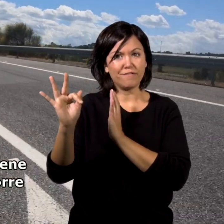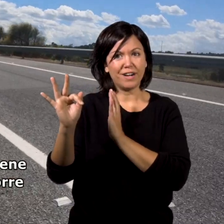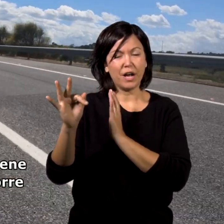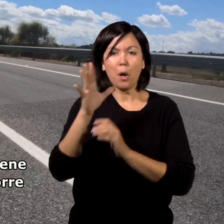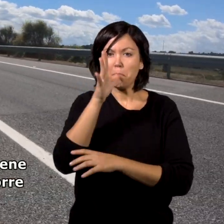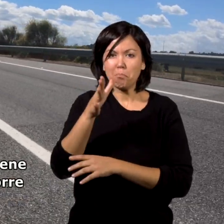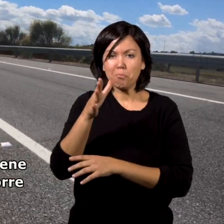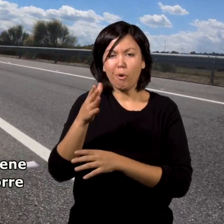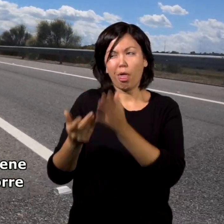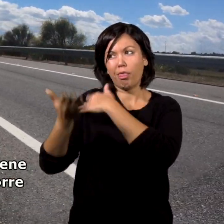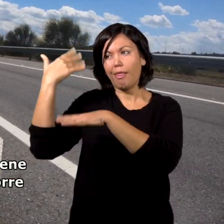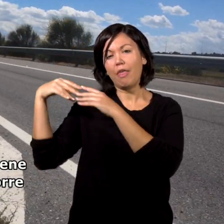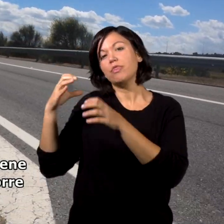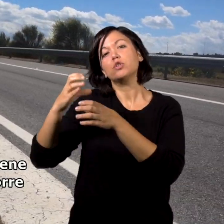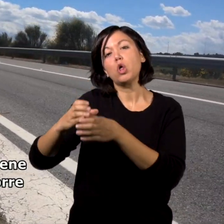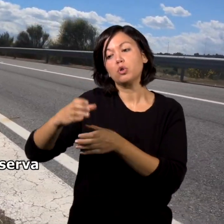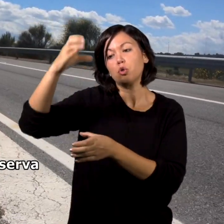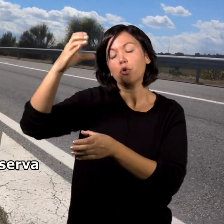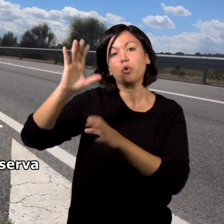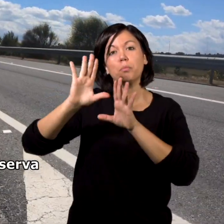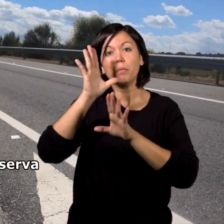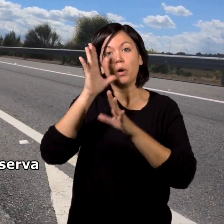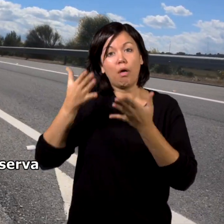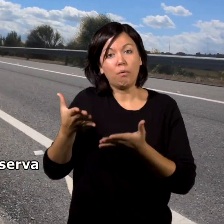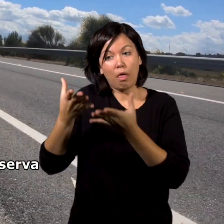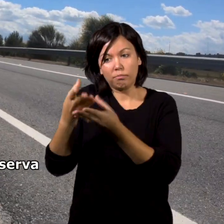nombre que proviene de una antigua torre de la que no se conserva ningún resto.